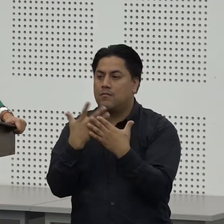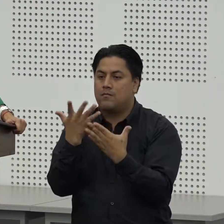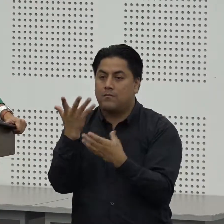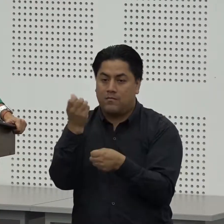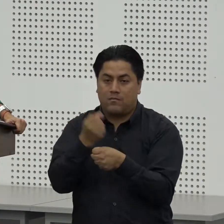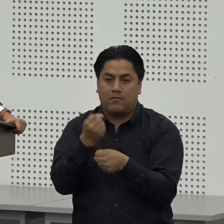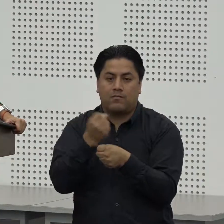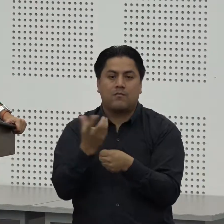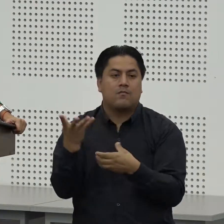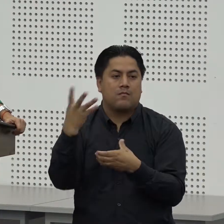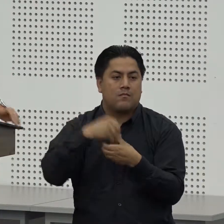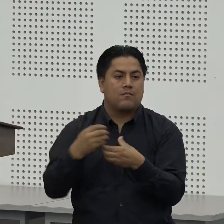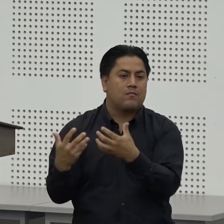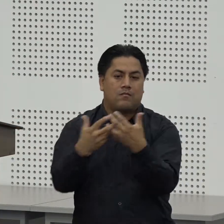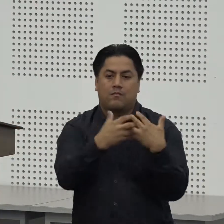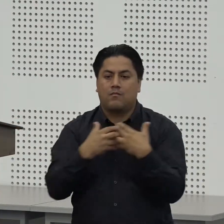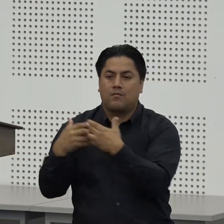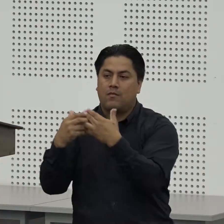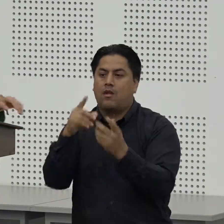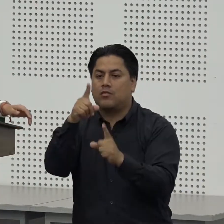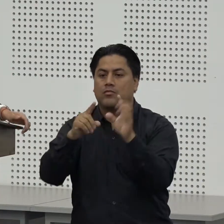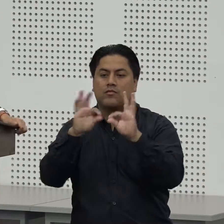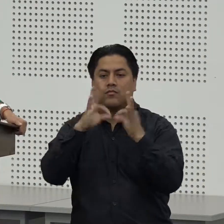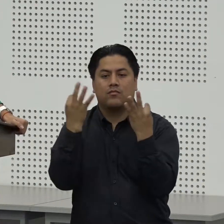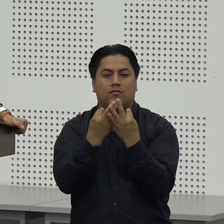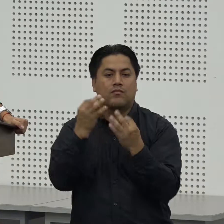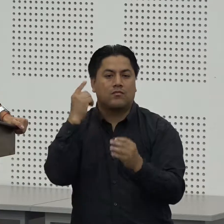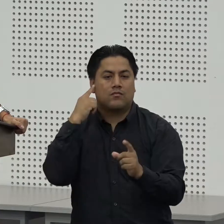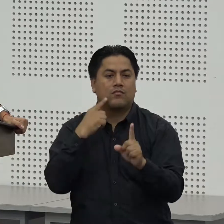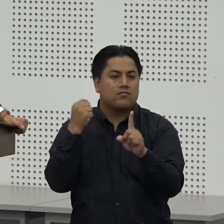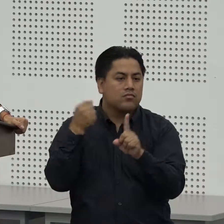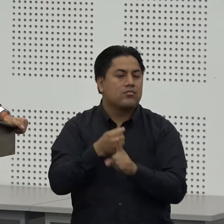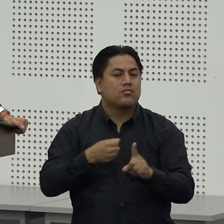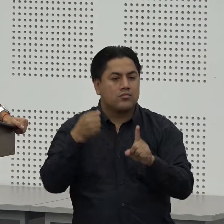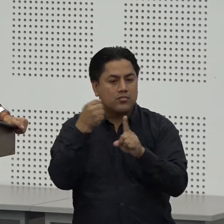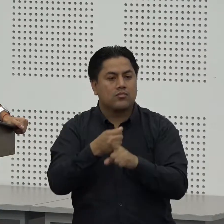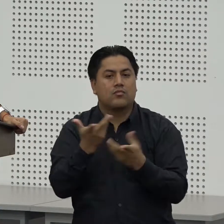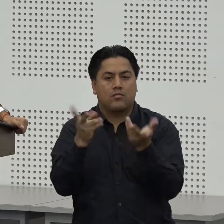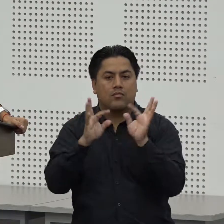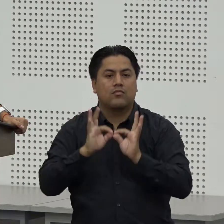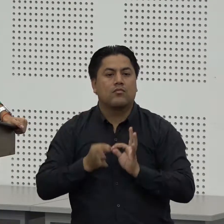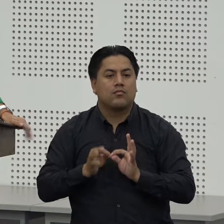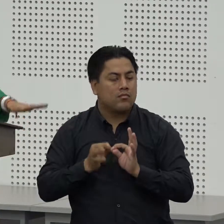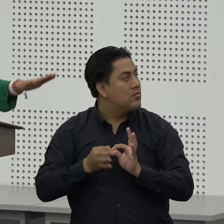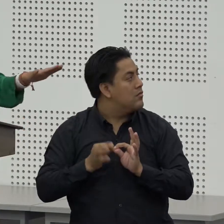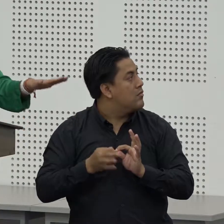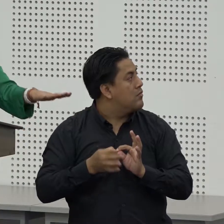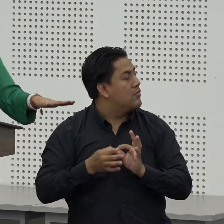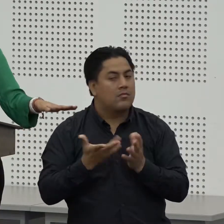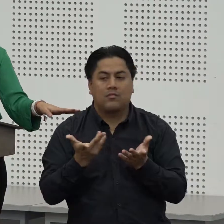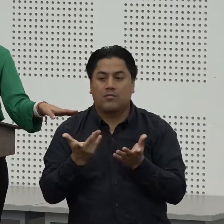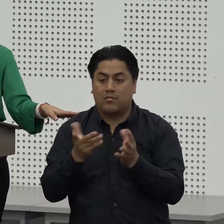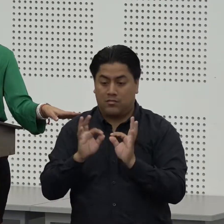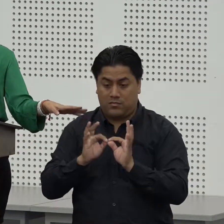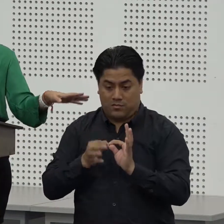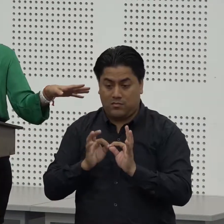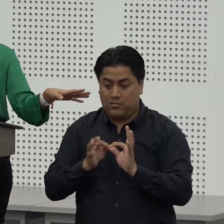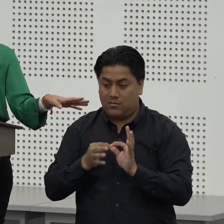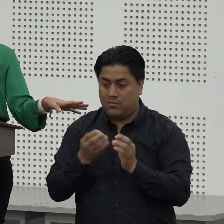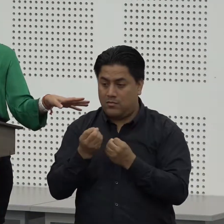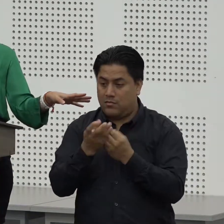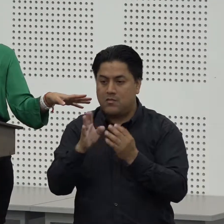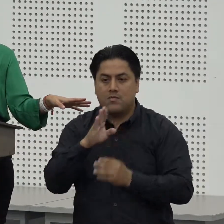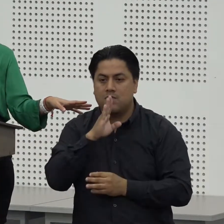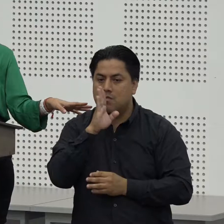es con ellos que se han logrado ¿no? las familias de los estudiantes de aquí y los intérpretes ¿sí? el intérprete que como les decía